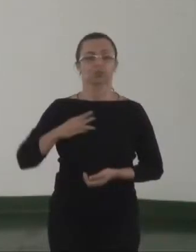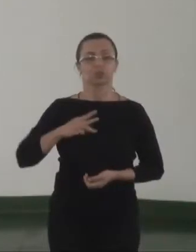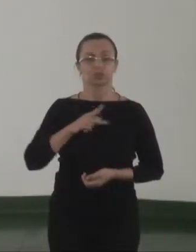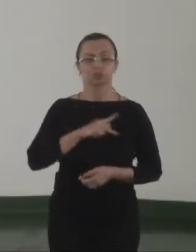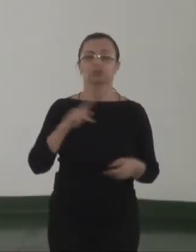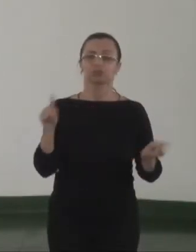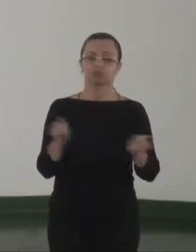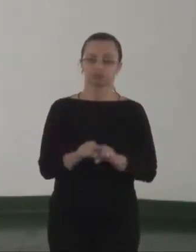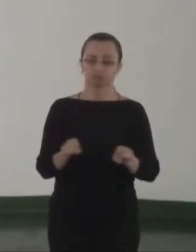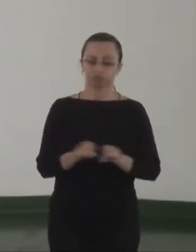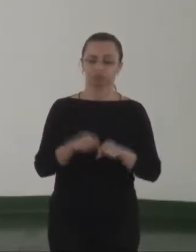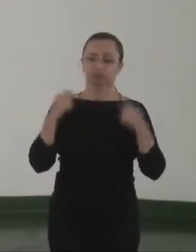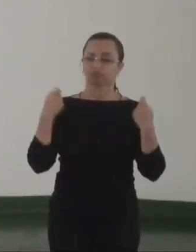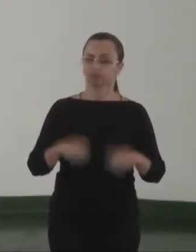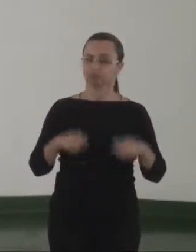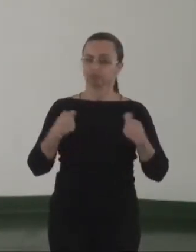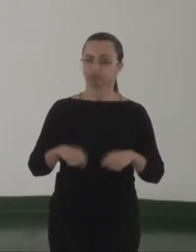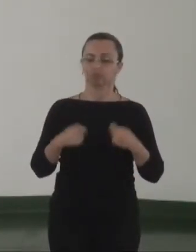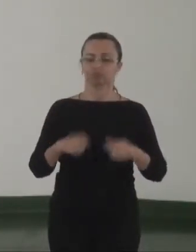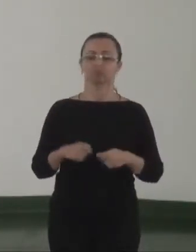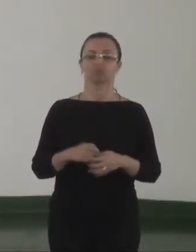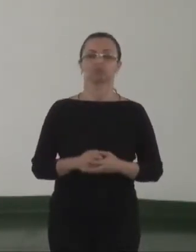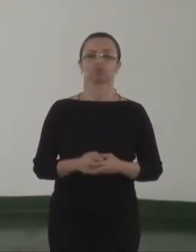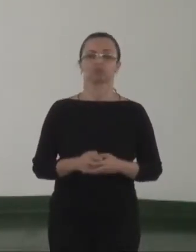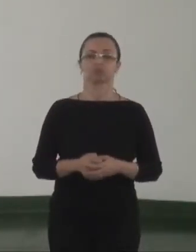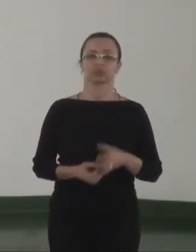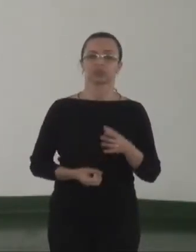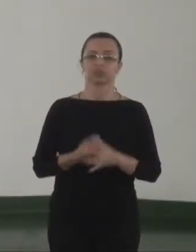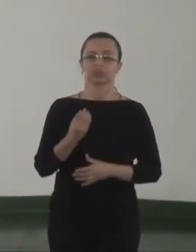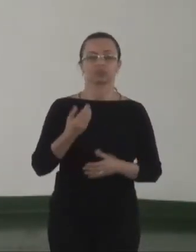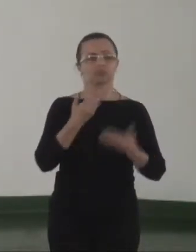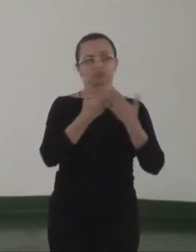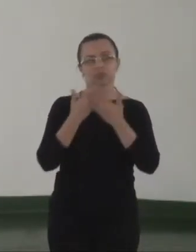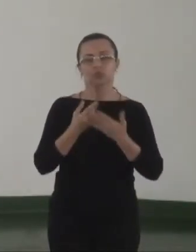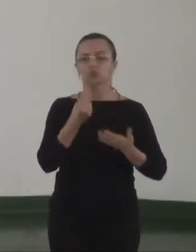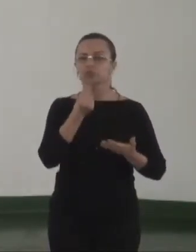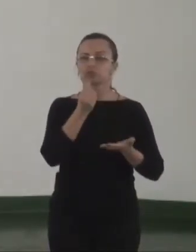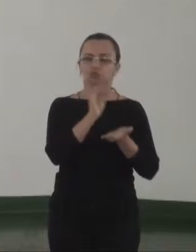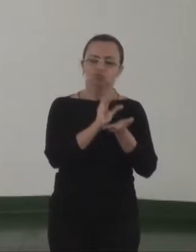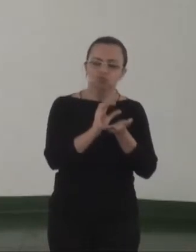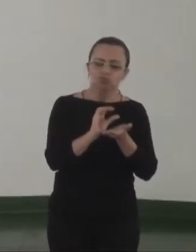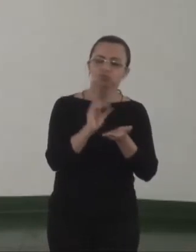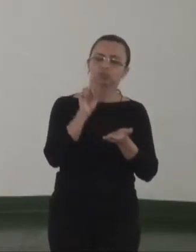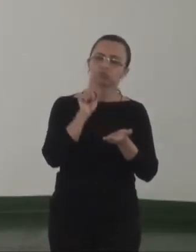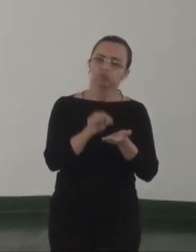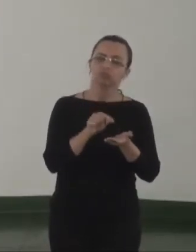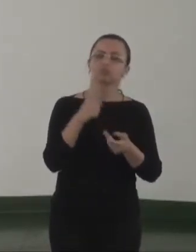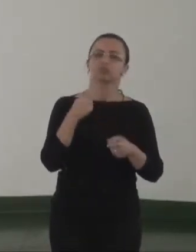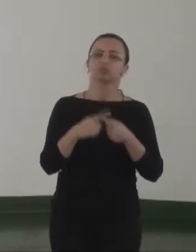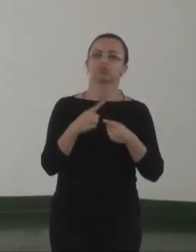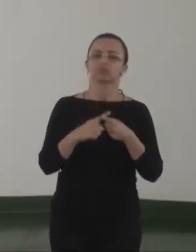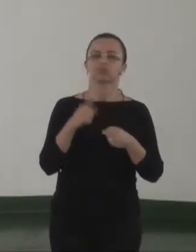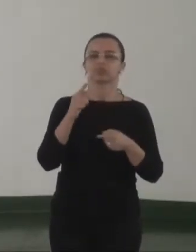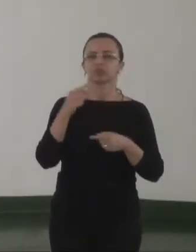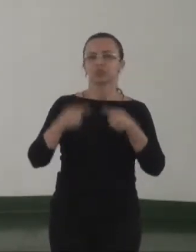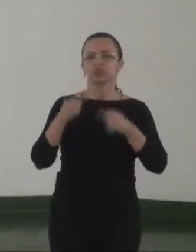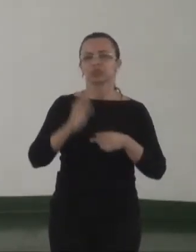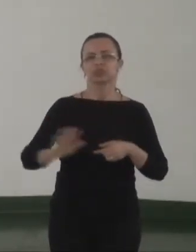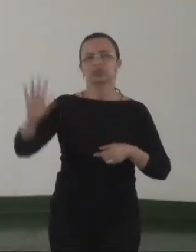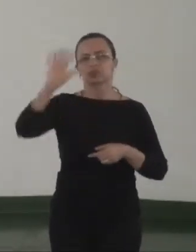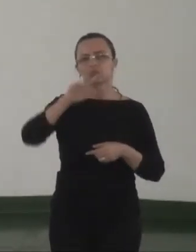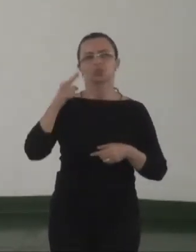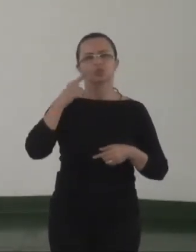também precisa buscar formulação de um fundo para a política nacional de combate a essa violência,